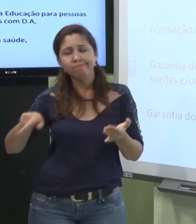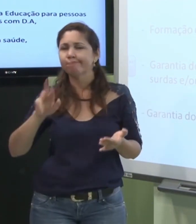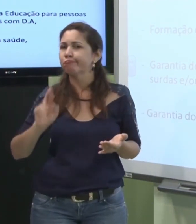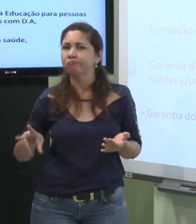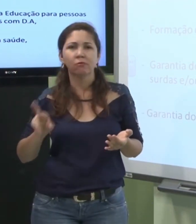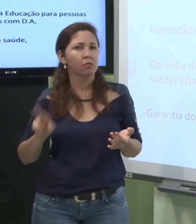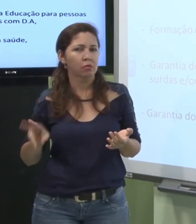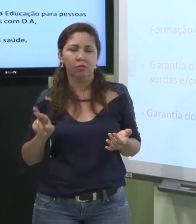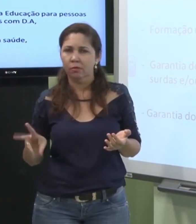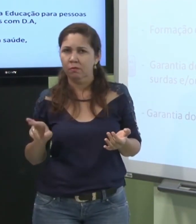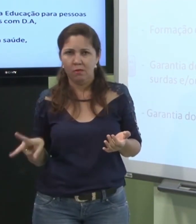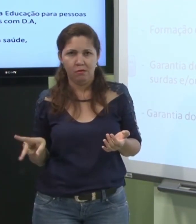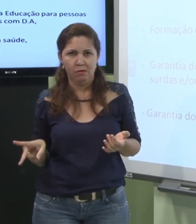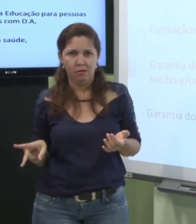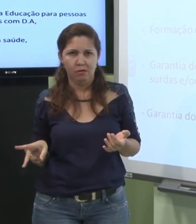como um profissional intérprete